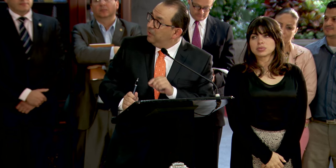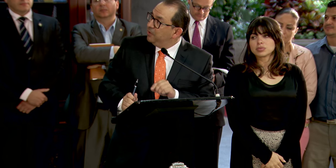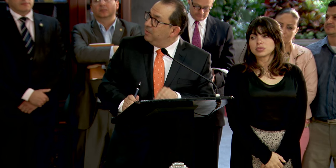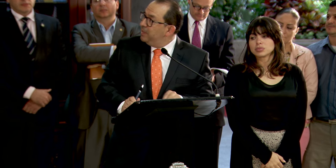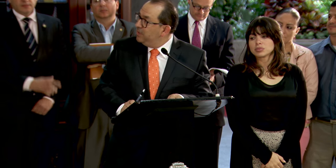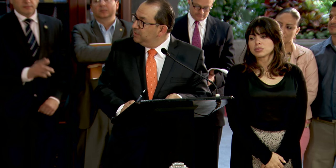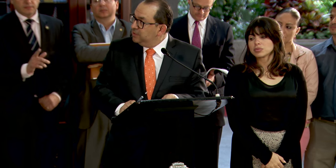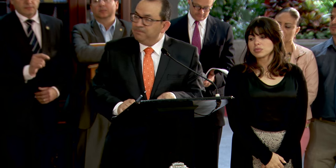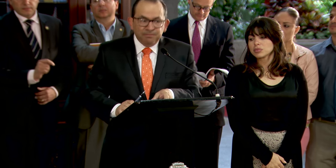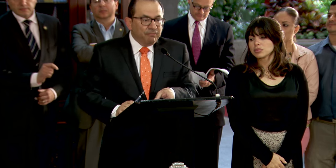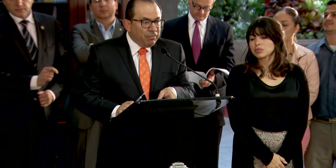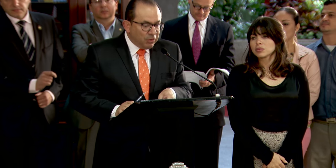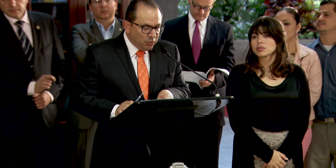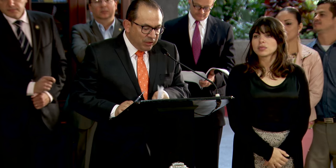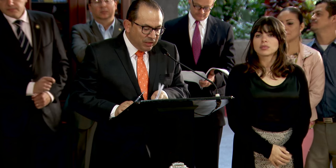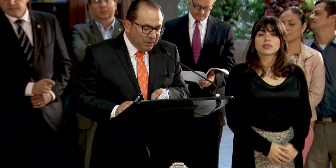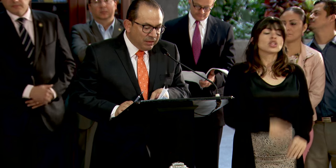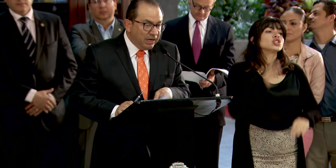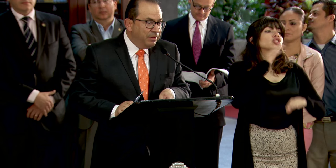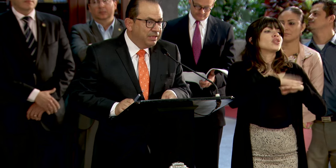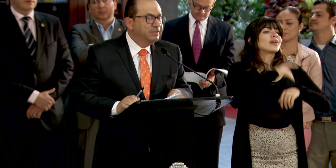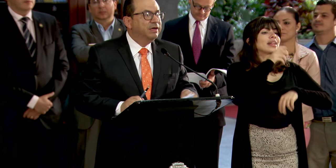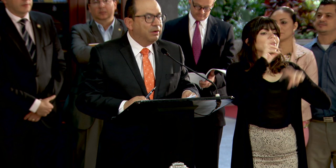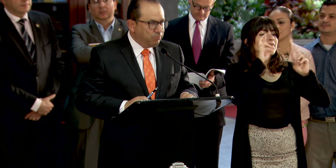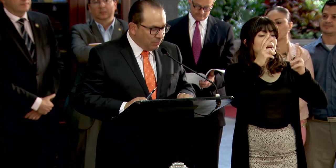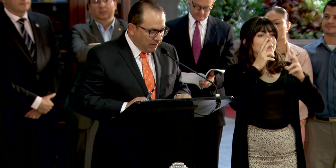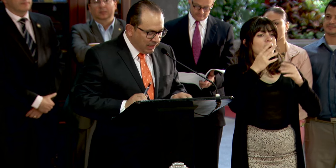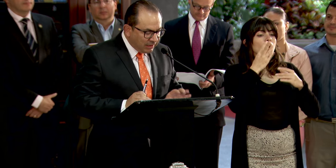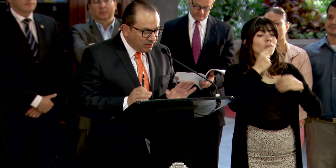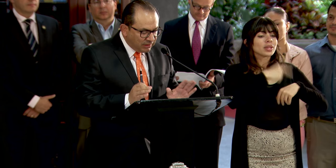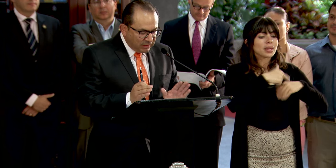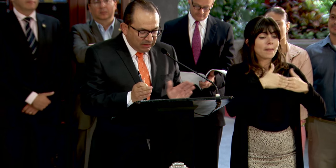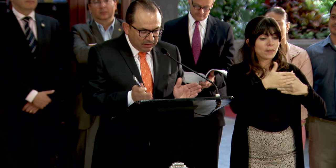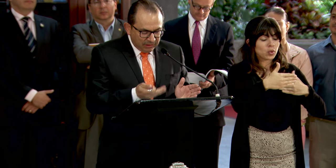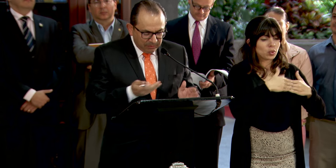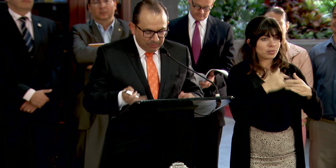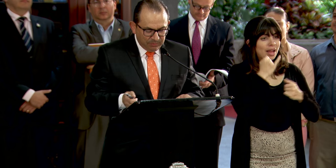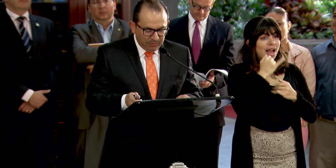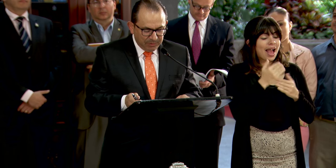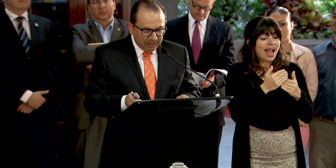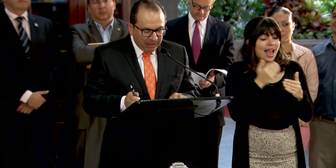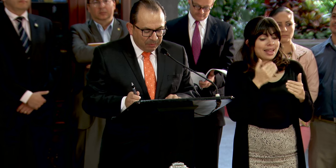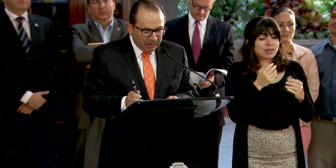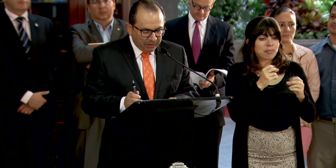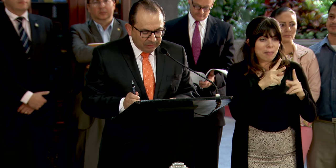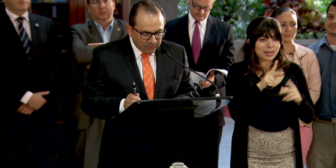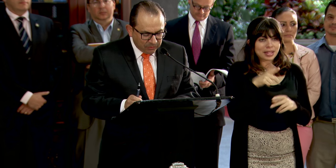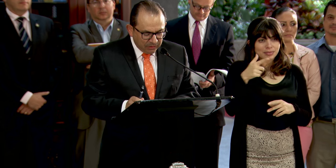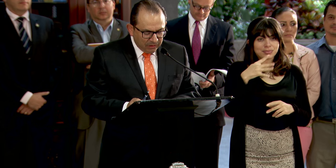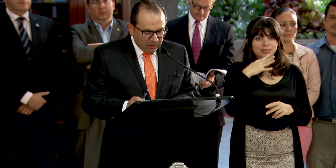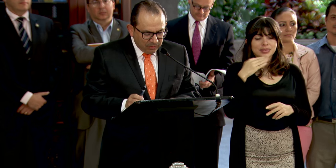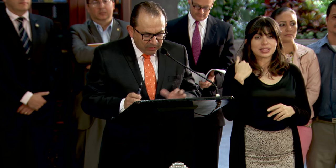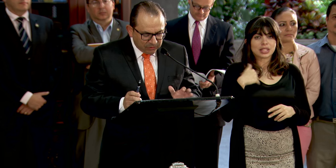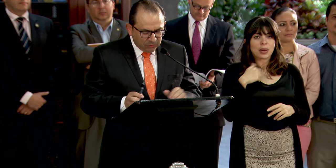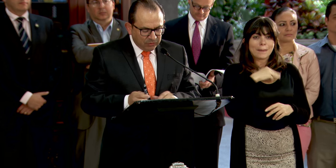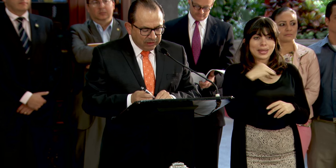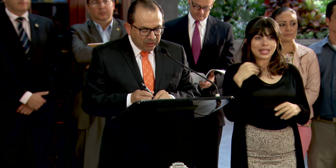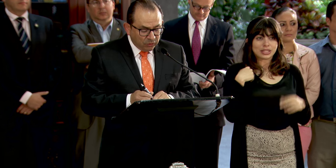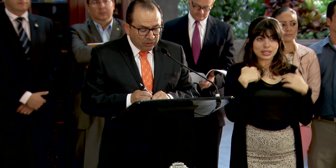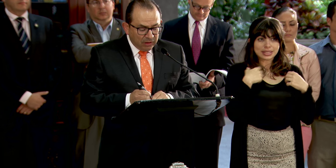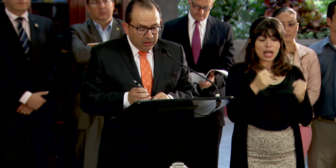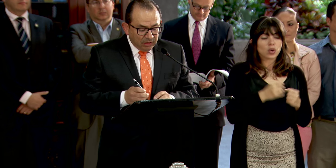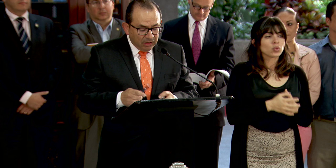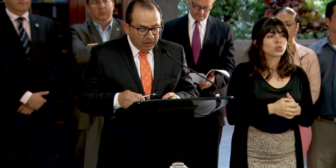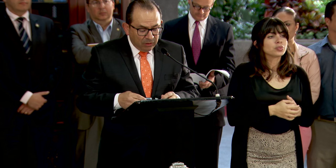Sobre el tema de la vigencia, sobre el tema de la vigencia, antes de permitirle la palabra al señor Ministro